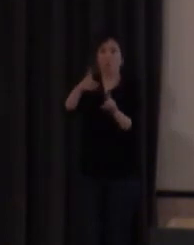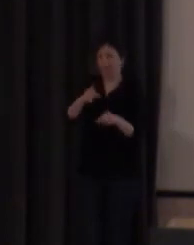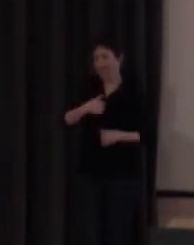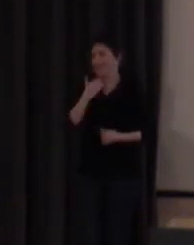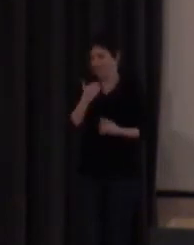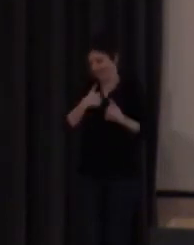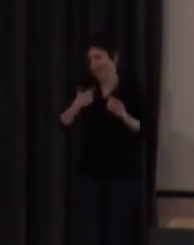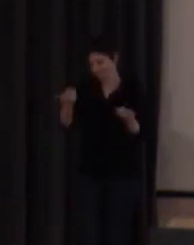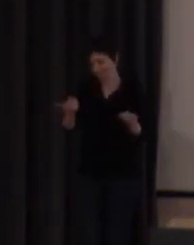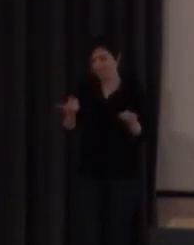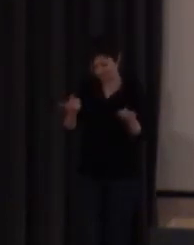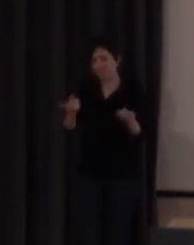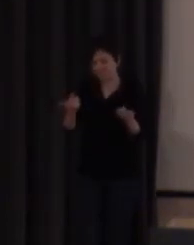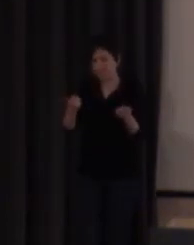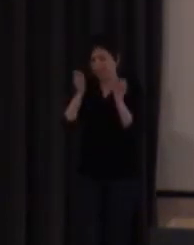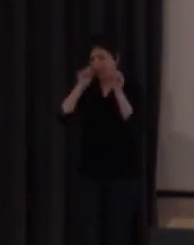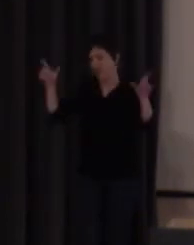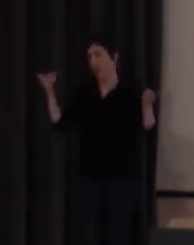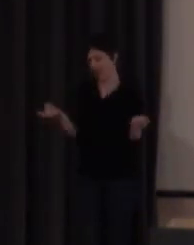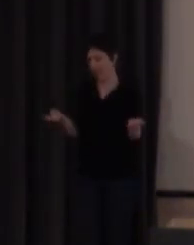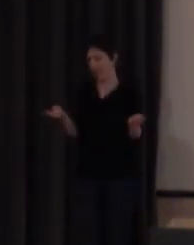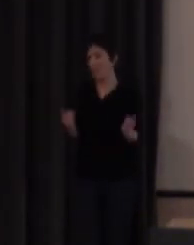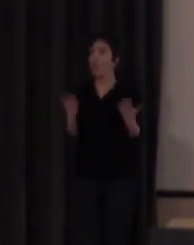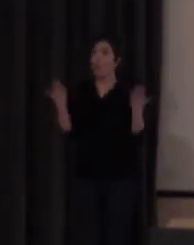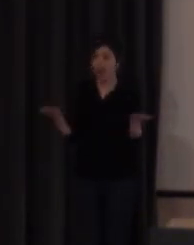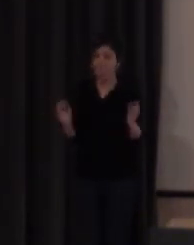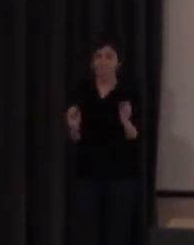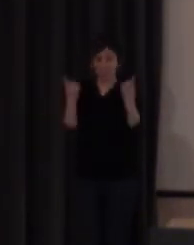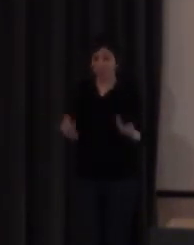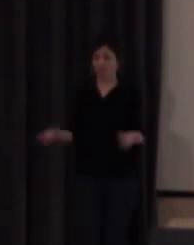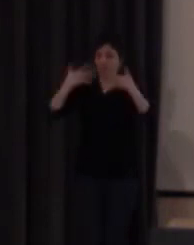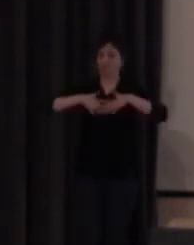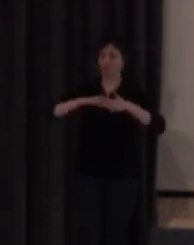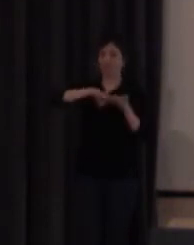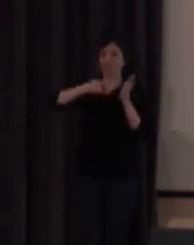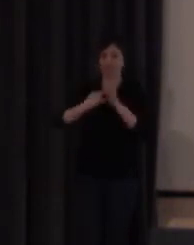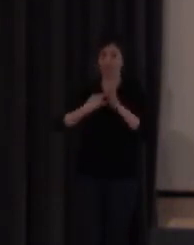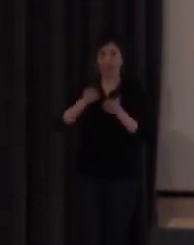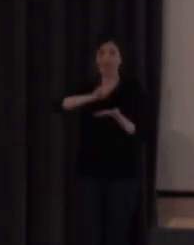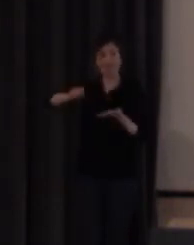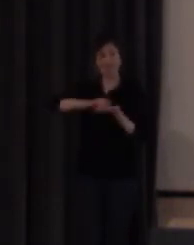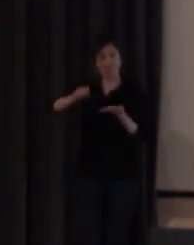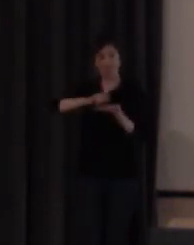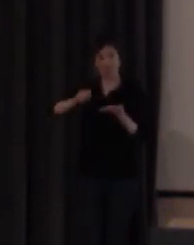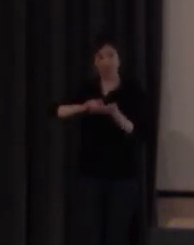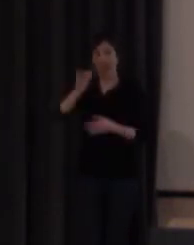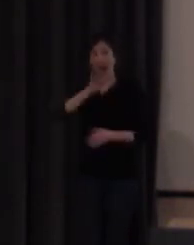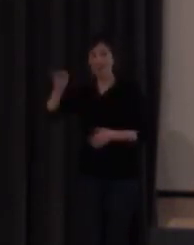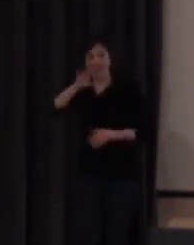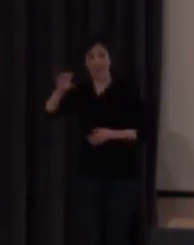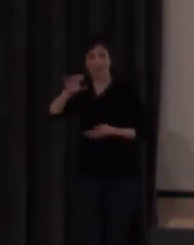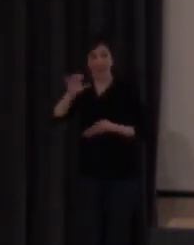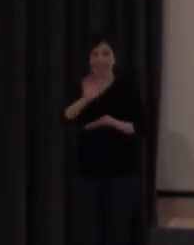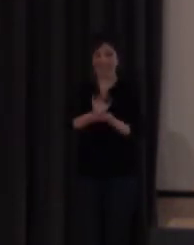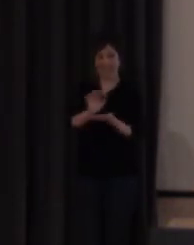consciente de ello, sería, pues, adquirir este sistema de escritura alfabética con anterioridad a cualquier otro